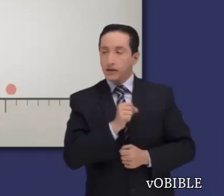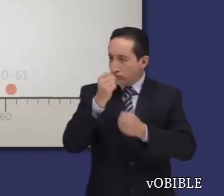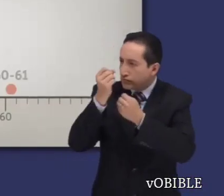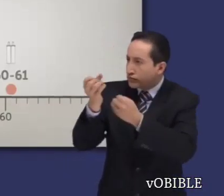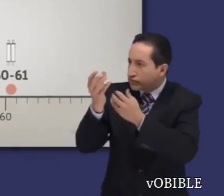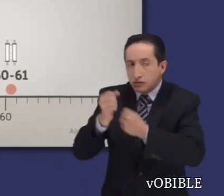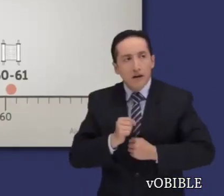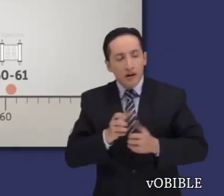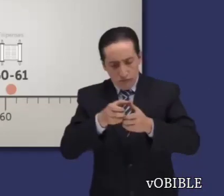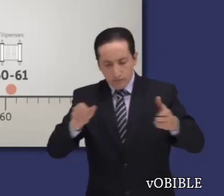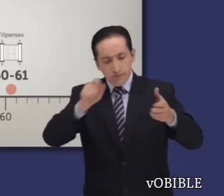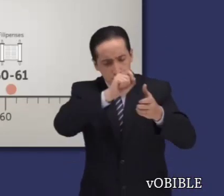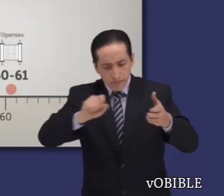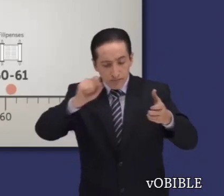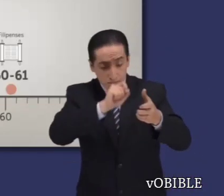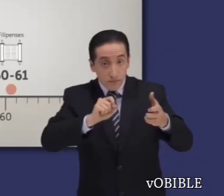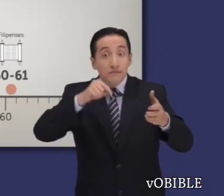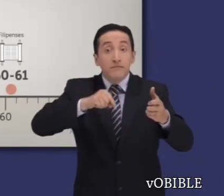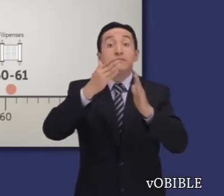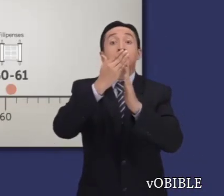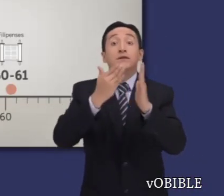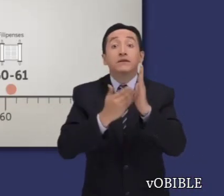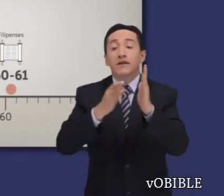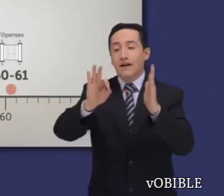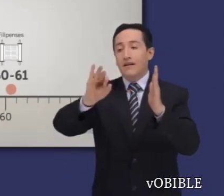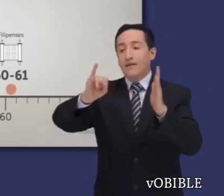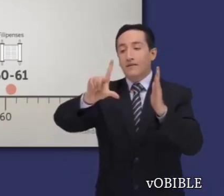La escribió alrededor del año 60 o 61.